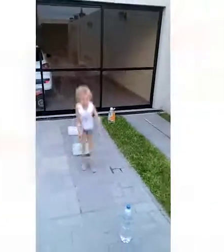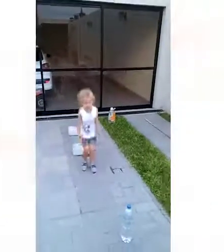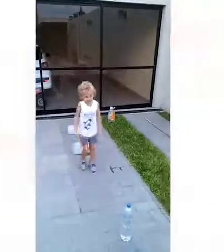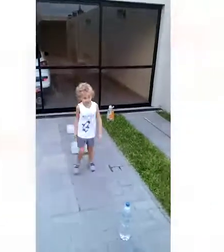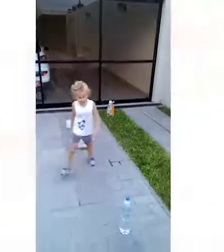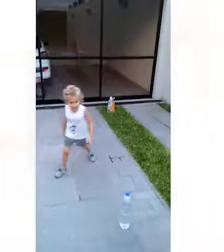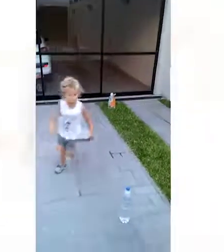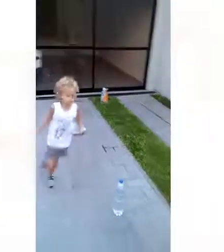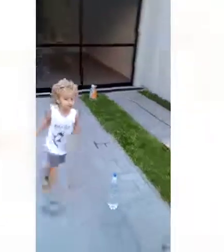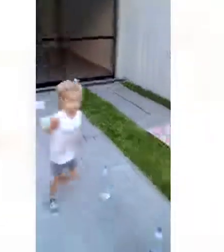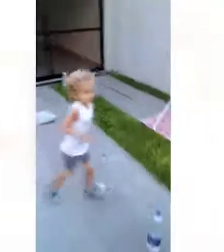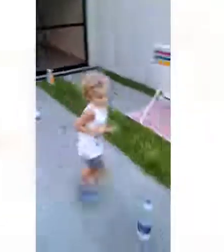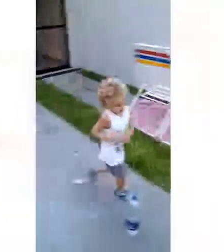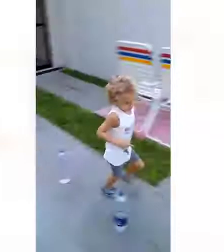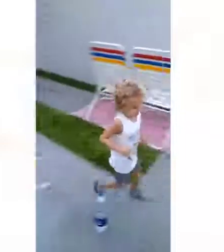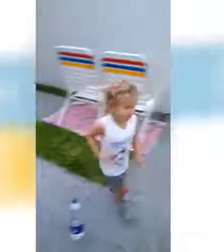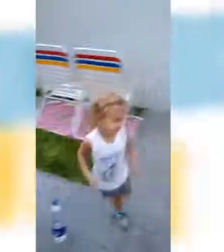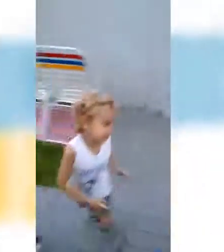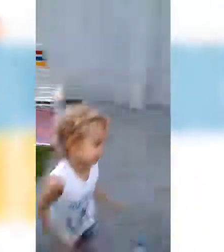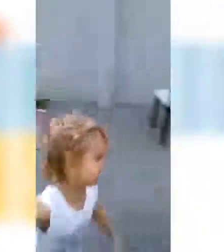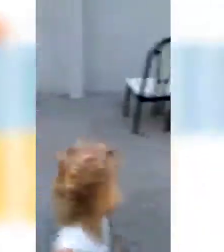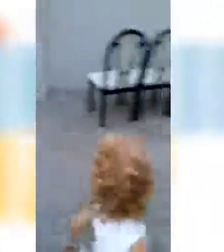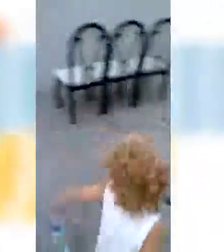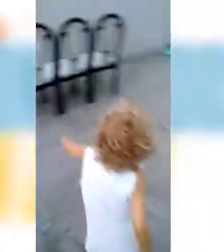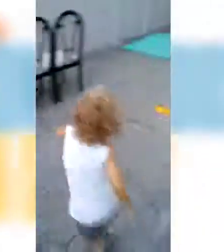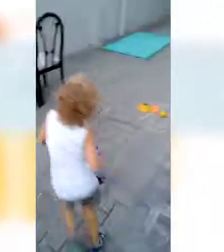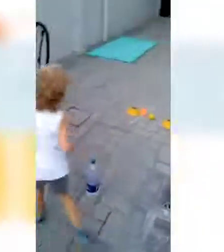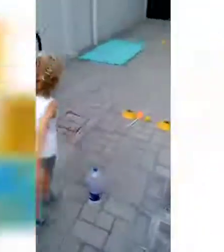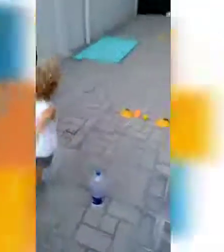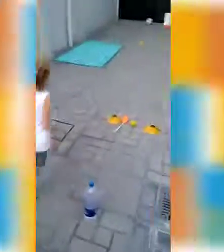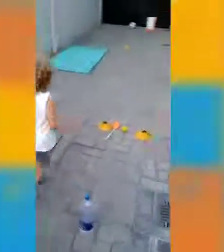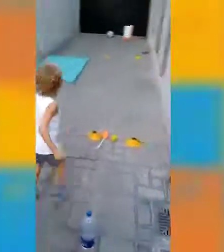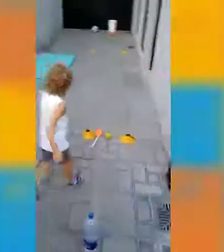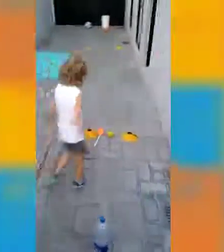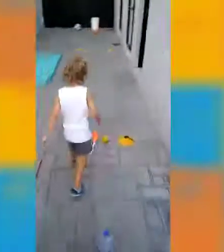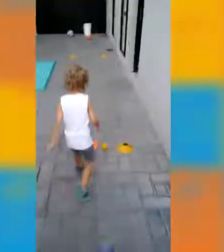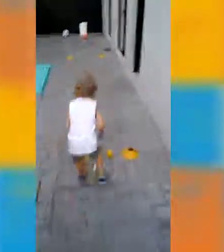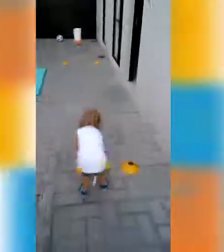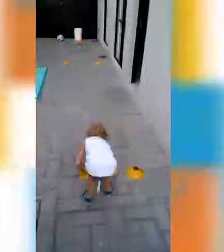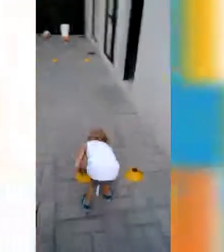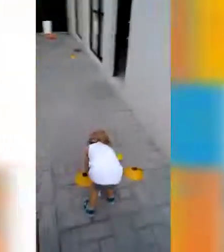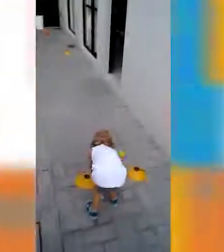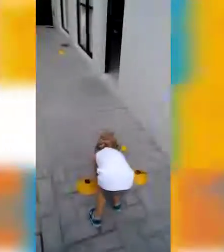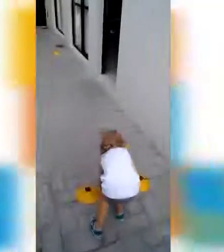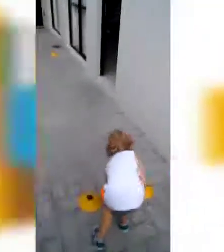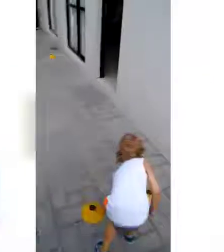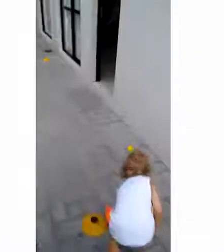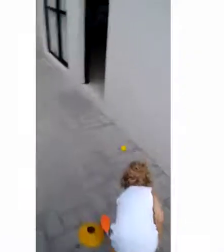Muy bien. Zigzag. Corriendo. Corriendo un zigzag. Muy bien. Tomo la cuchara